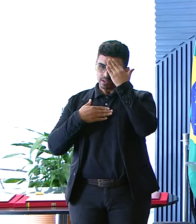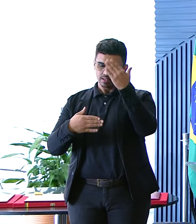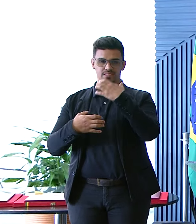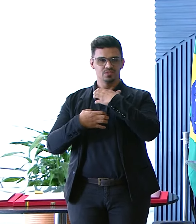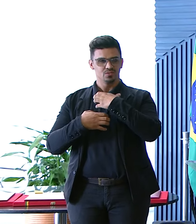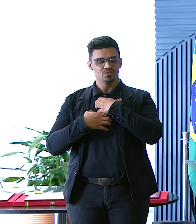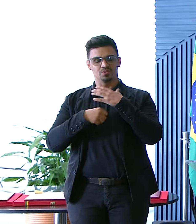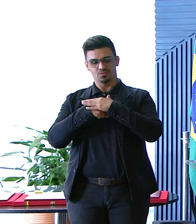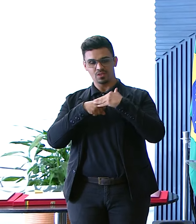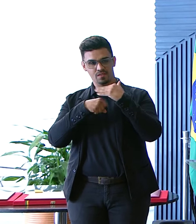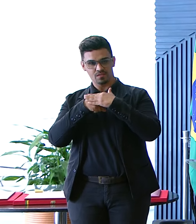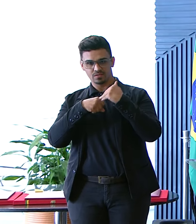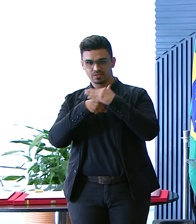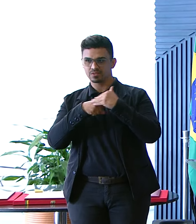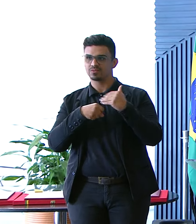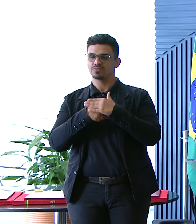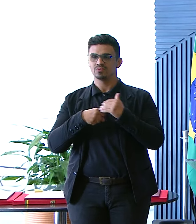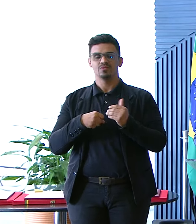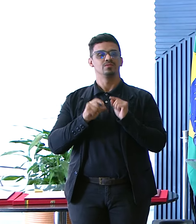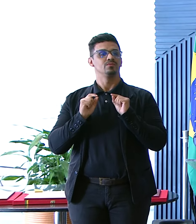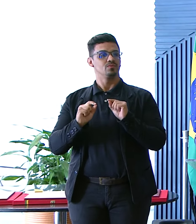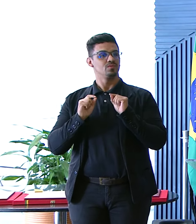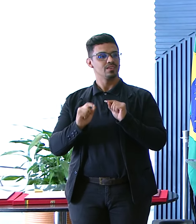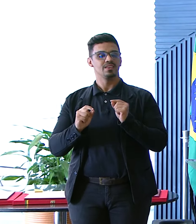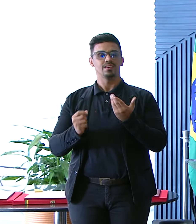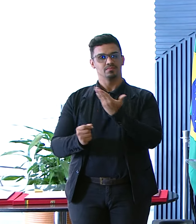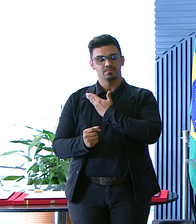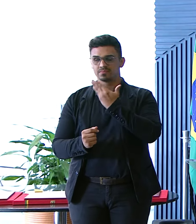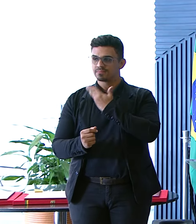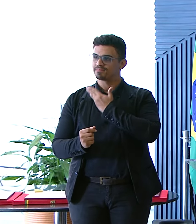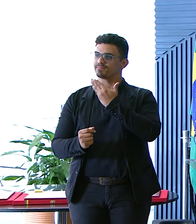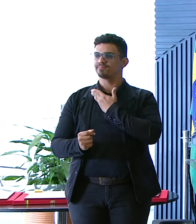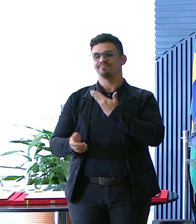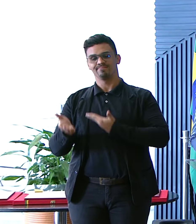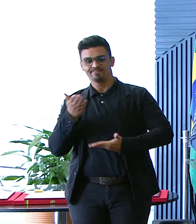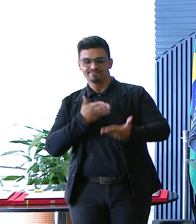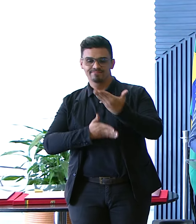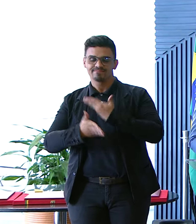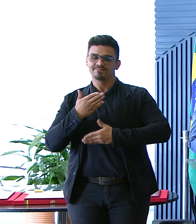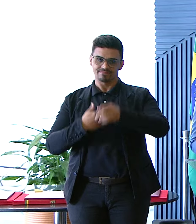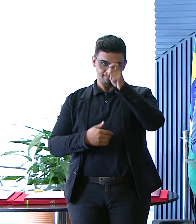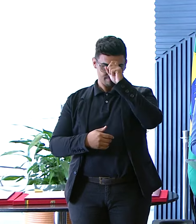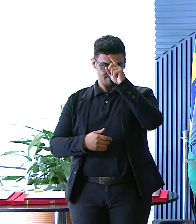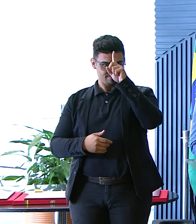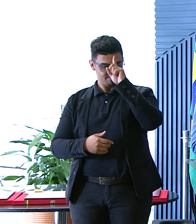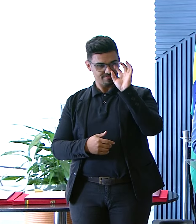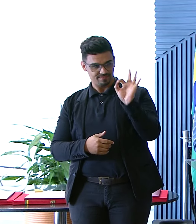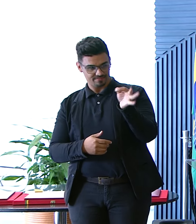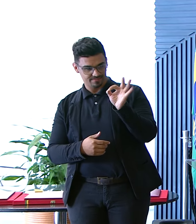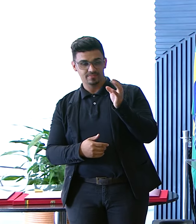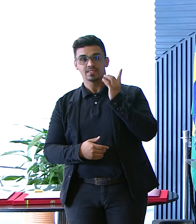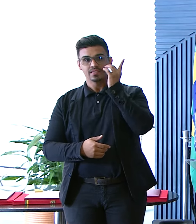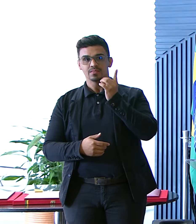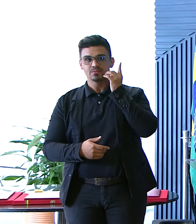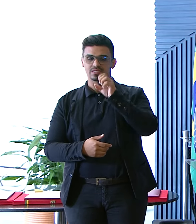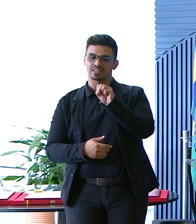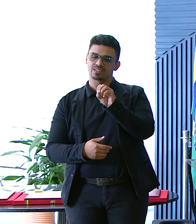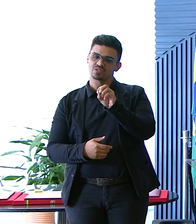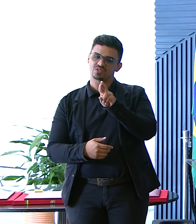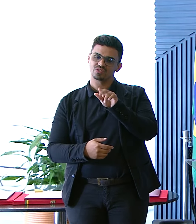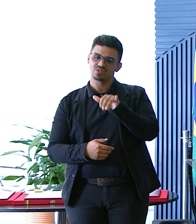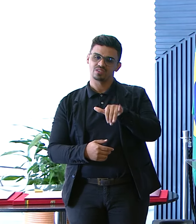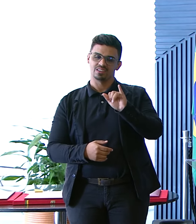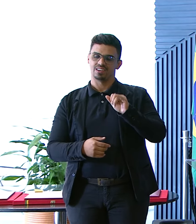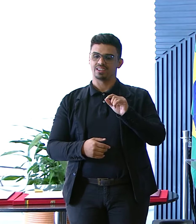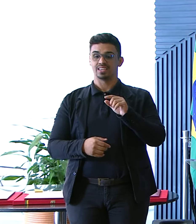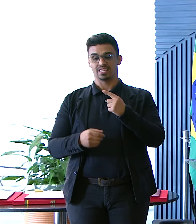Muito afetuosa O carinho E a amizade Com o hospital Da deputada Soraya Santos Que orgulha muito O Niterói